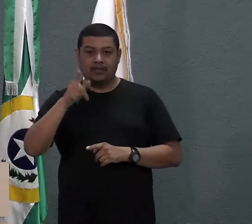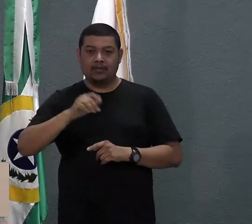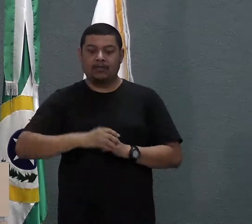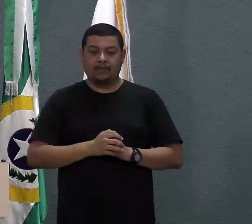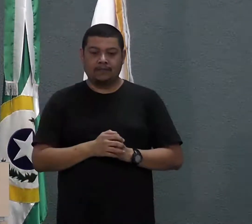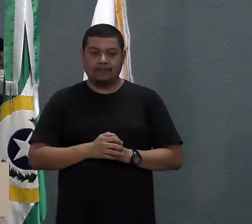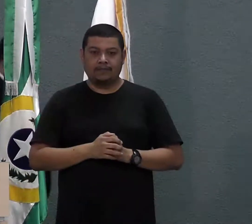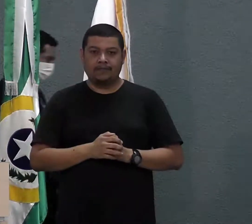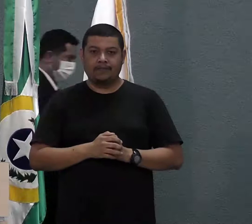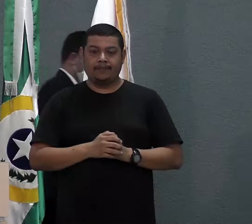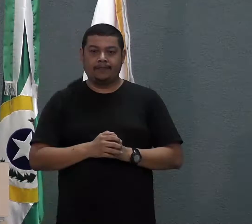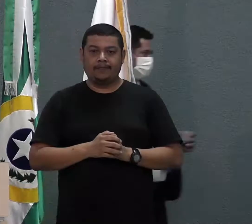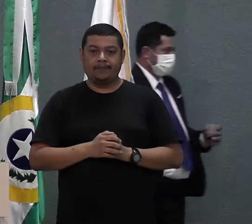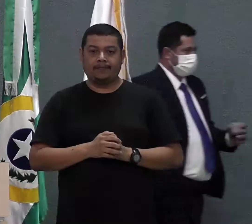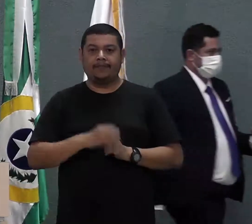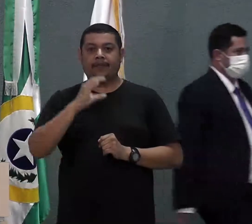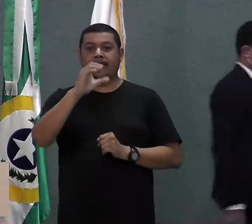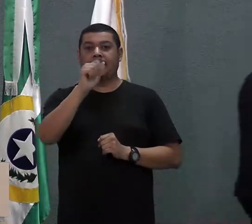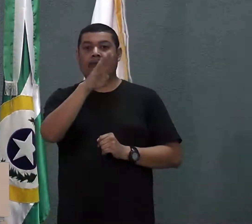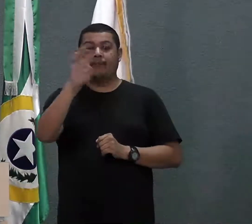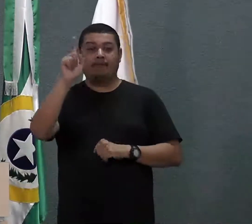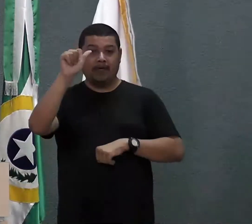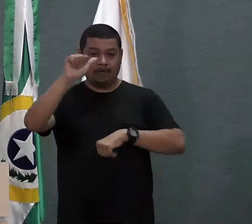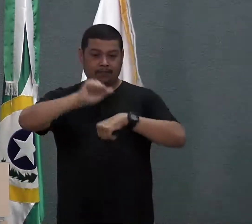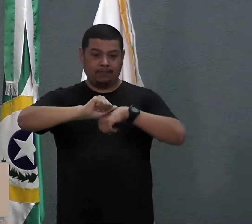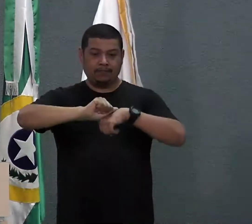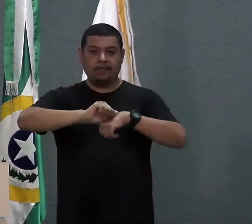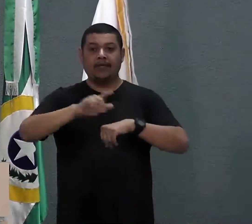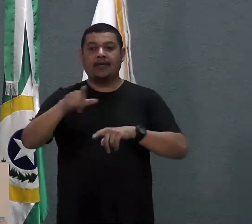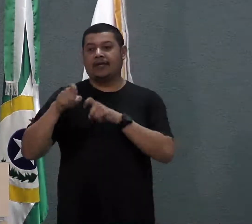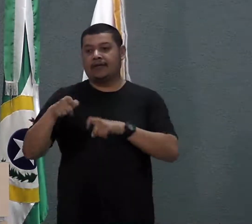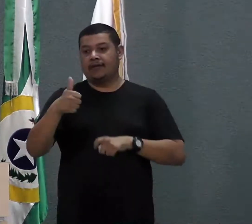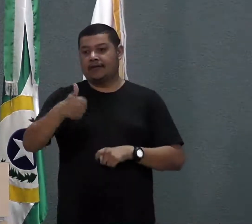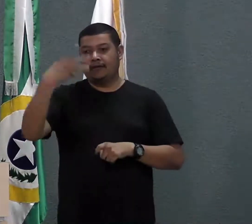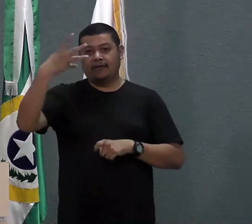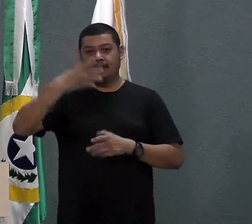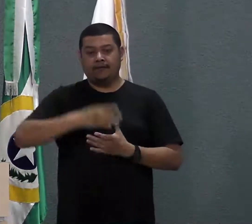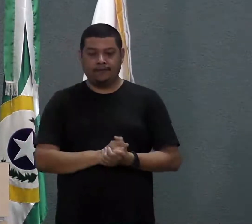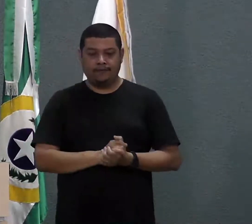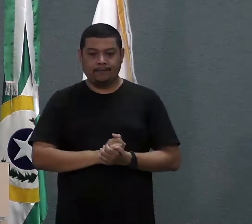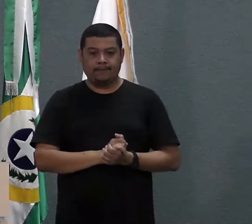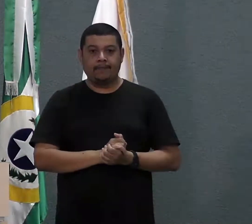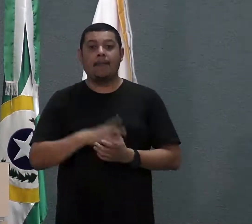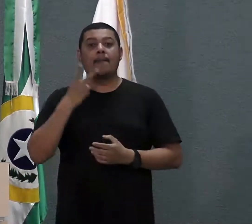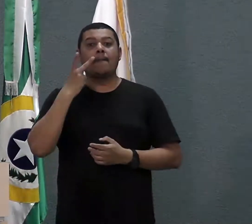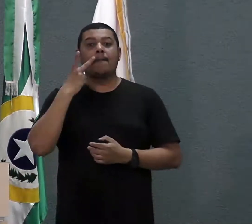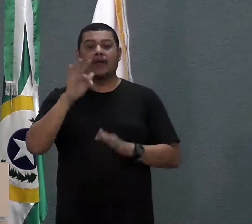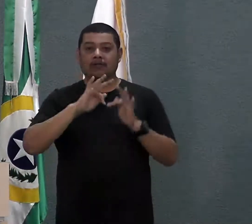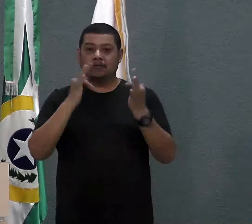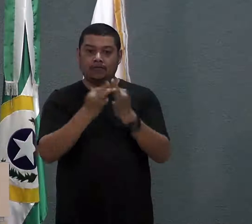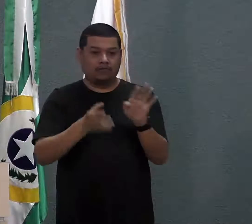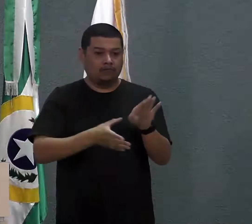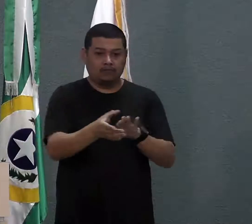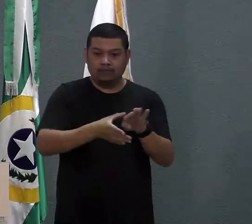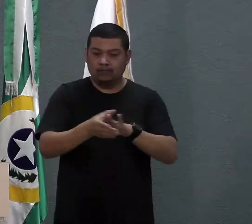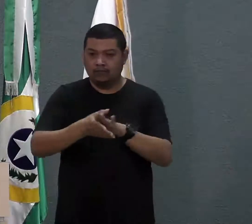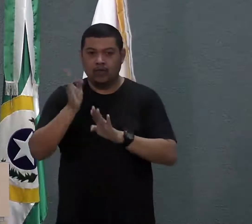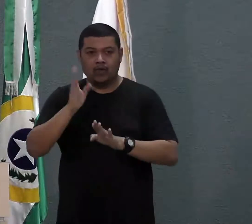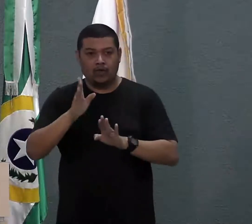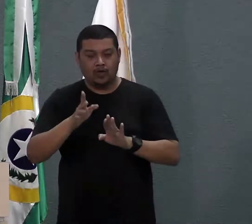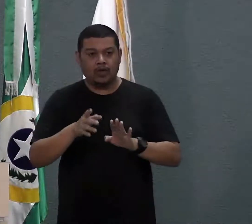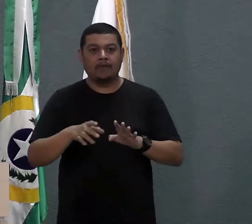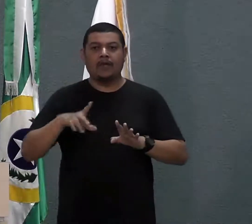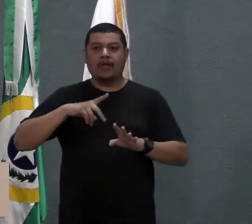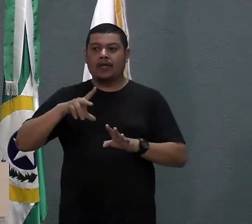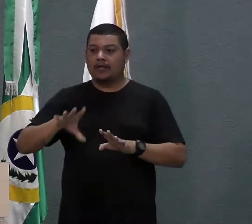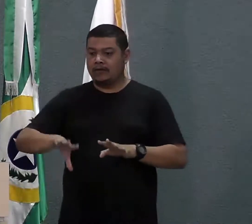do clã Caban, da aldeia Gamir, linha 14. Pai de família, educador, premiado por desenvolver